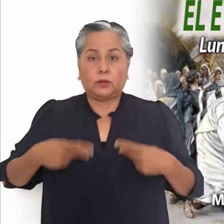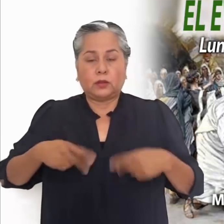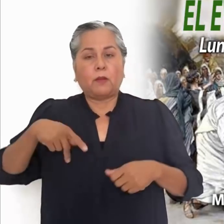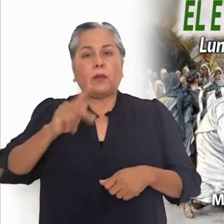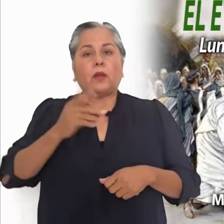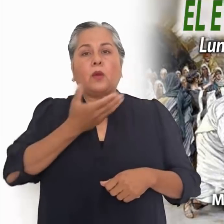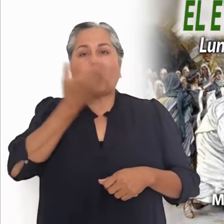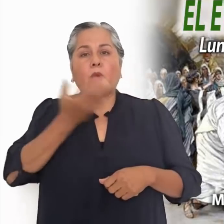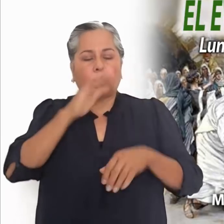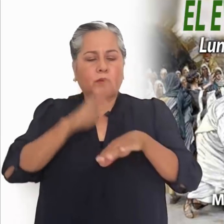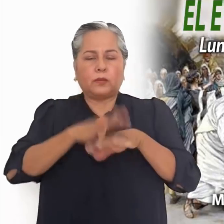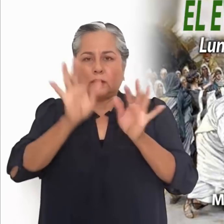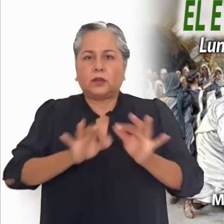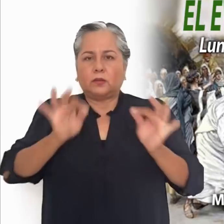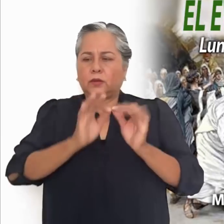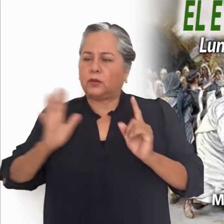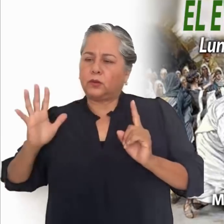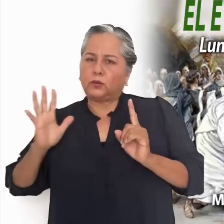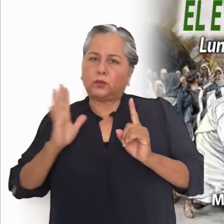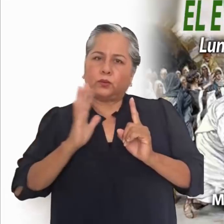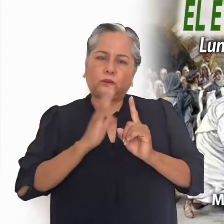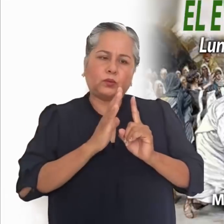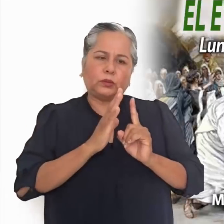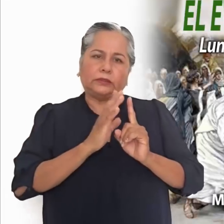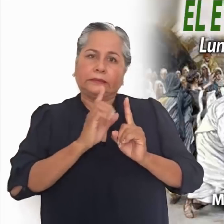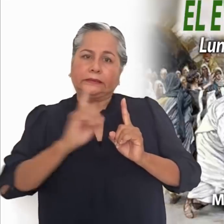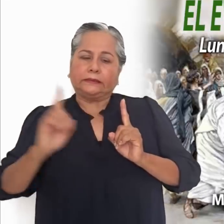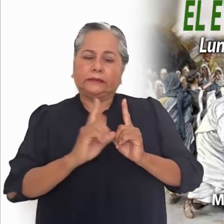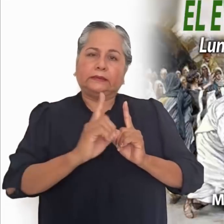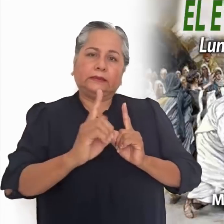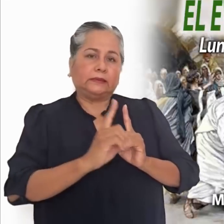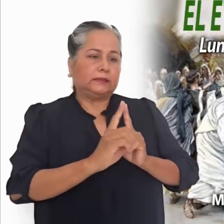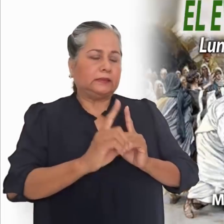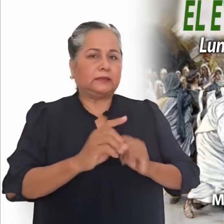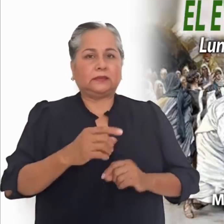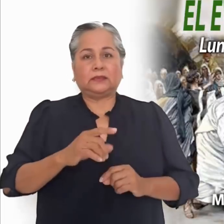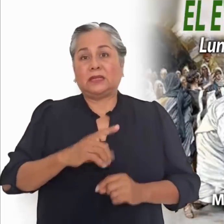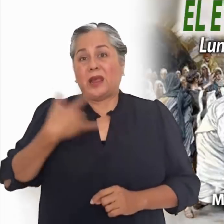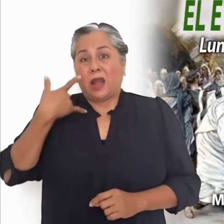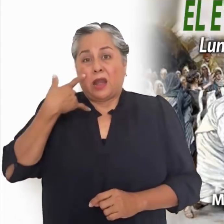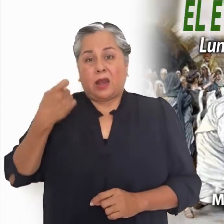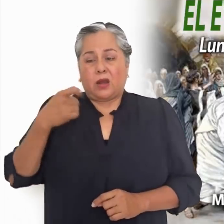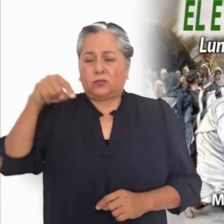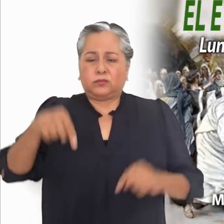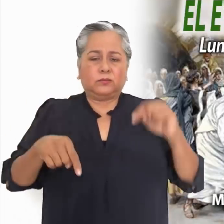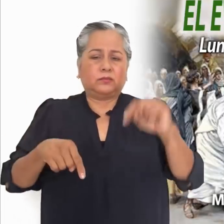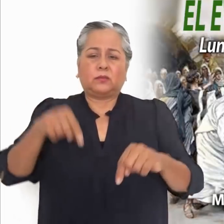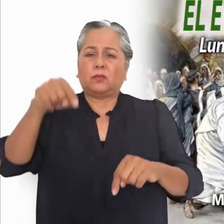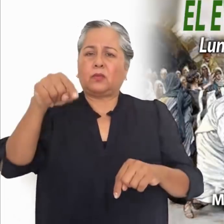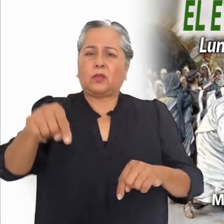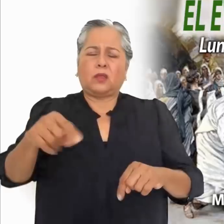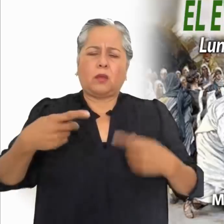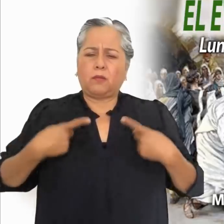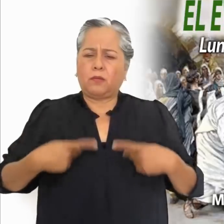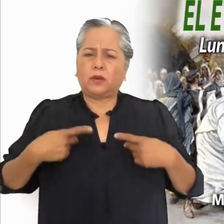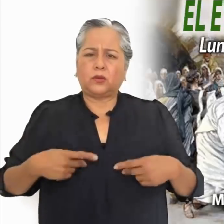propio de la cultura. Es curioso, como en el momento de los apretujones y las